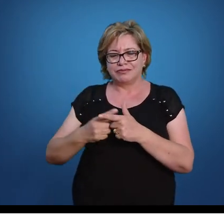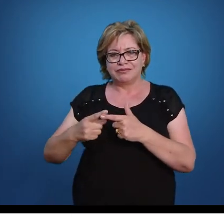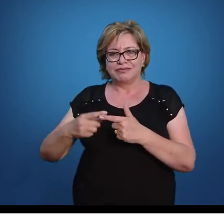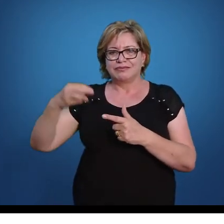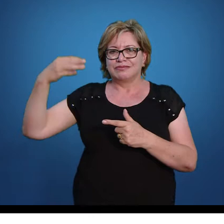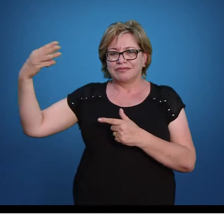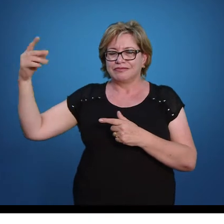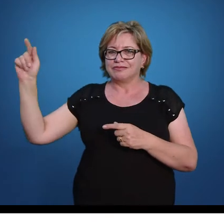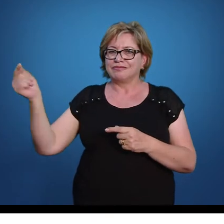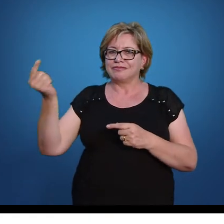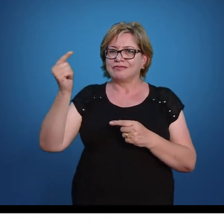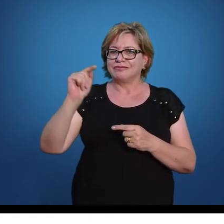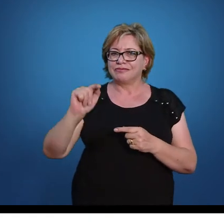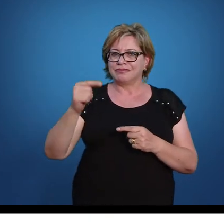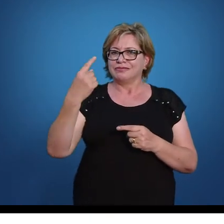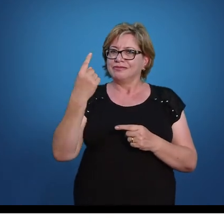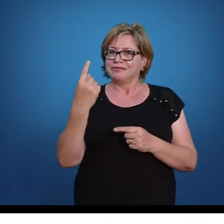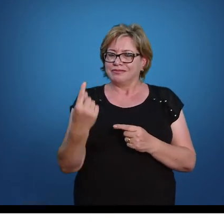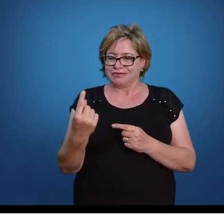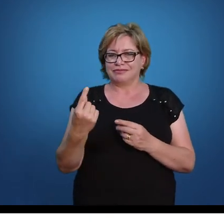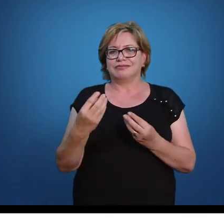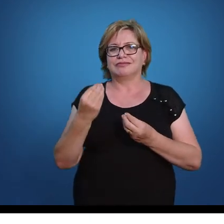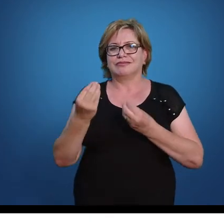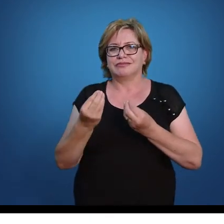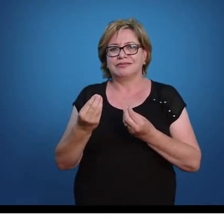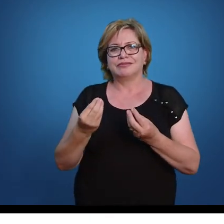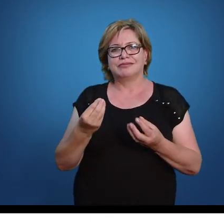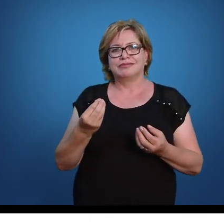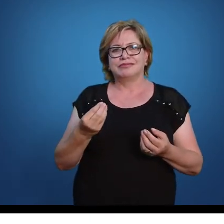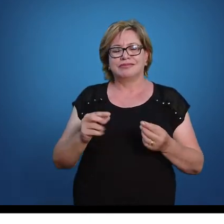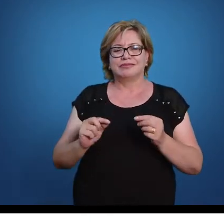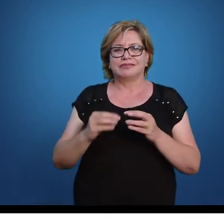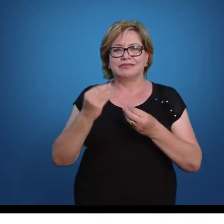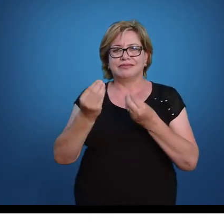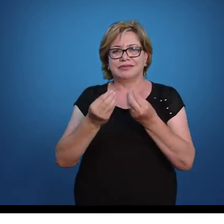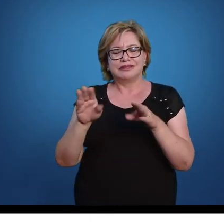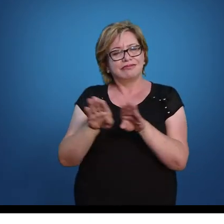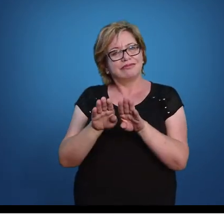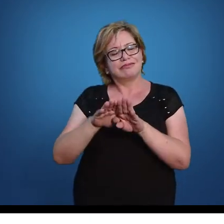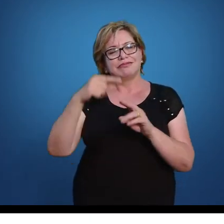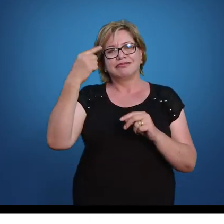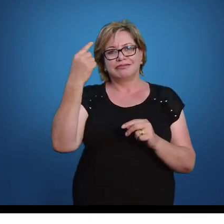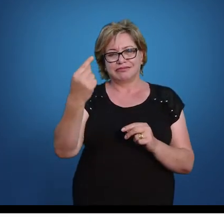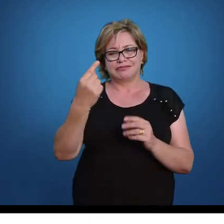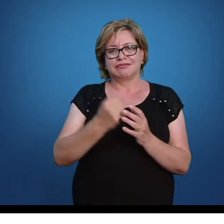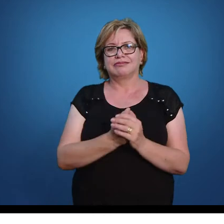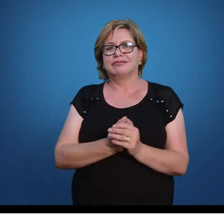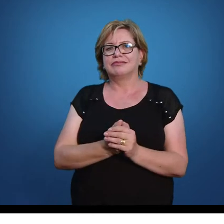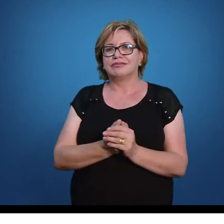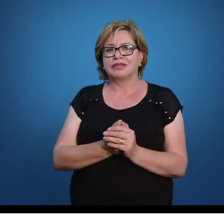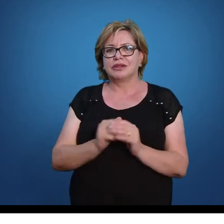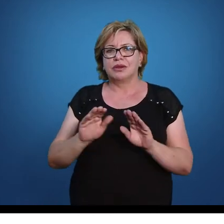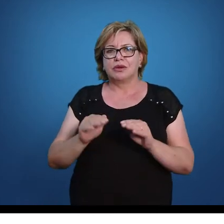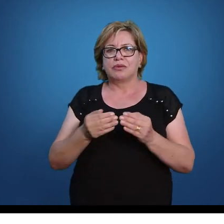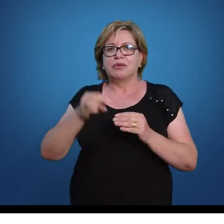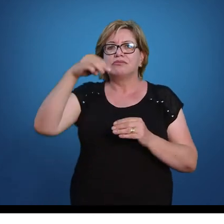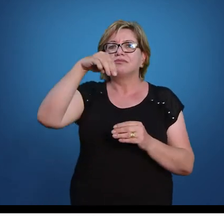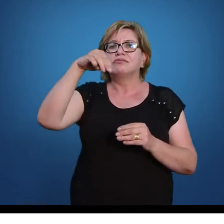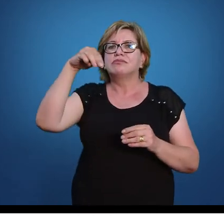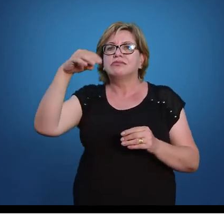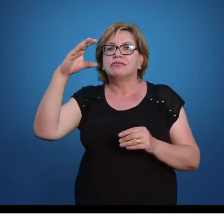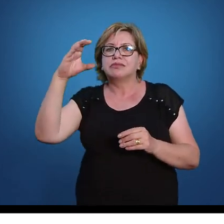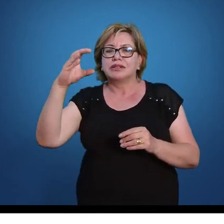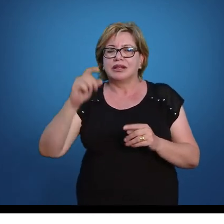dividir o próprio 3. Eu vou só repetir o 1. 3 dividido por 3 também dá 1. Qual é o mínimo agora?